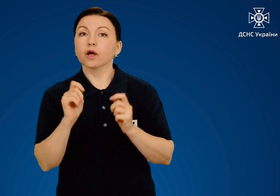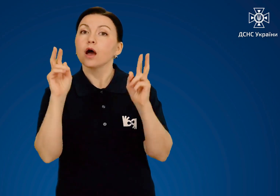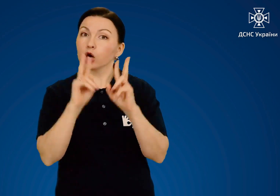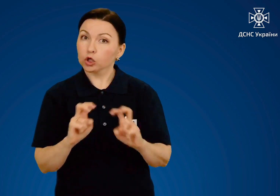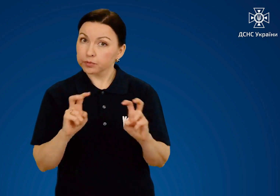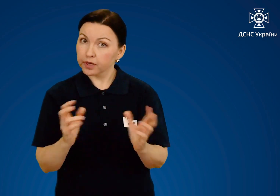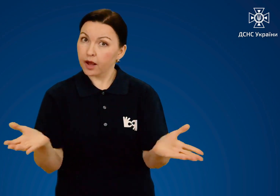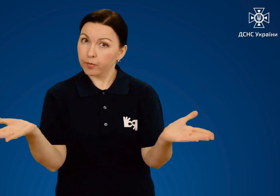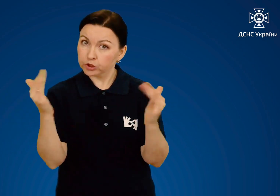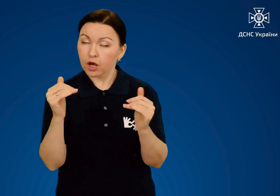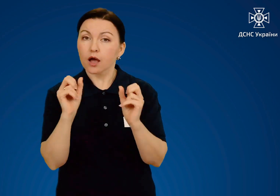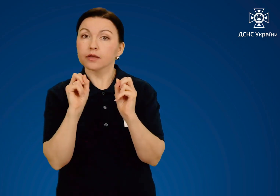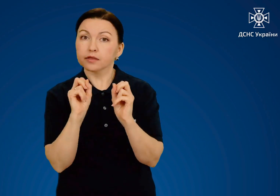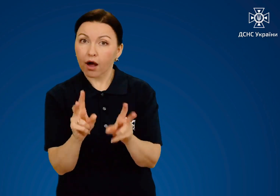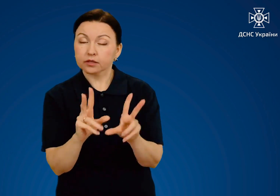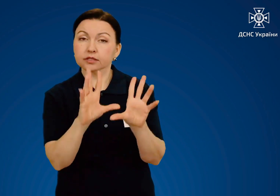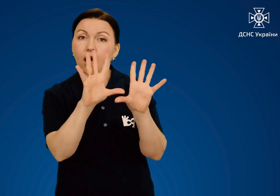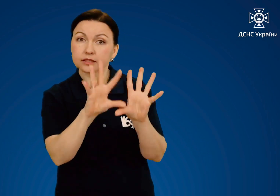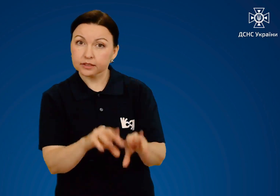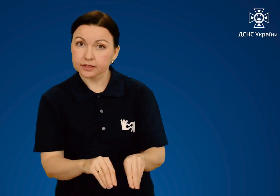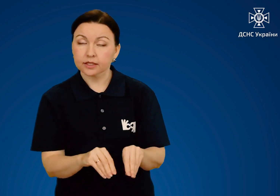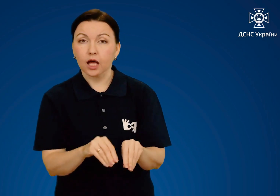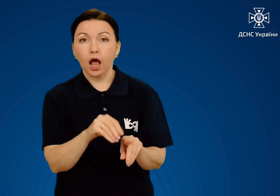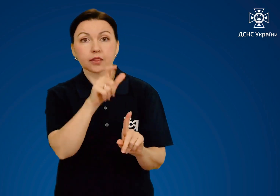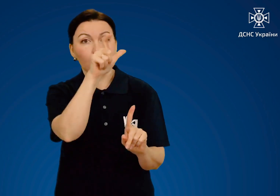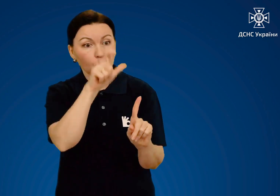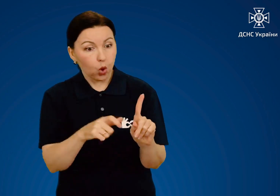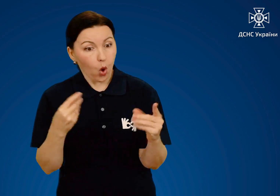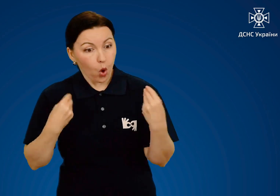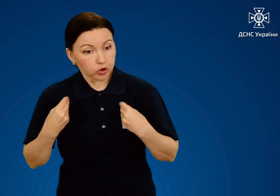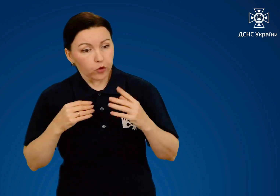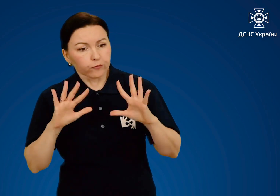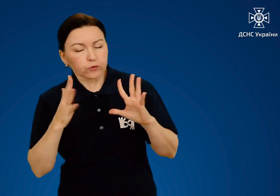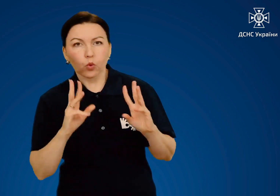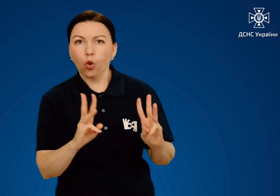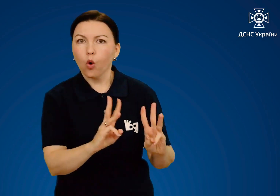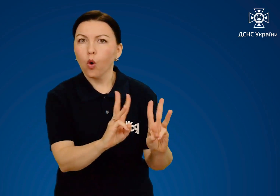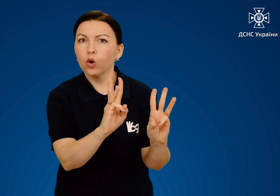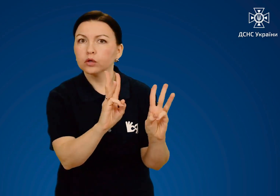Розберемося, як згасити на людині одяг під час її загоряння.